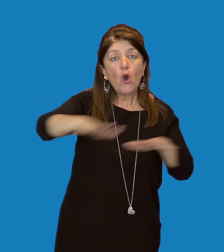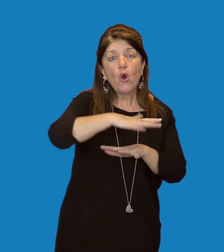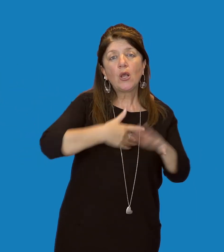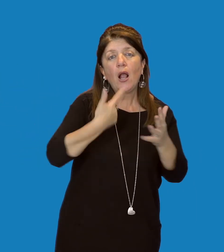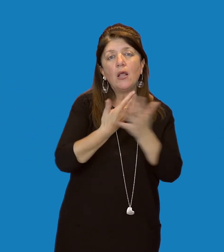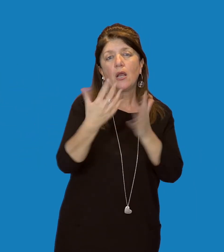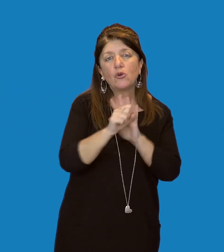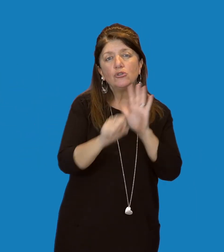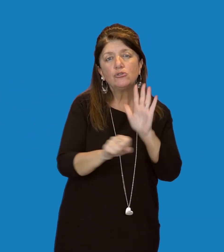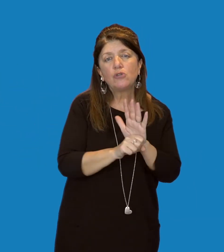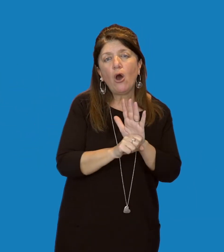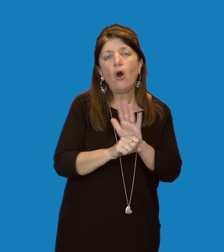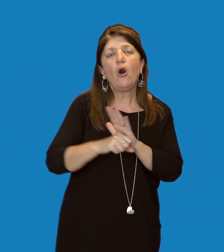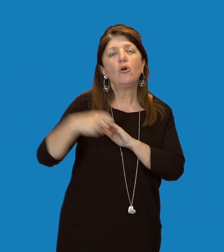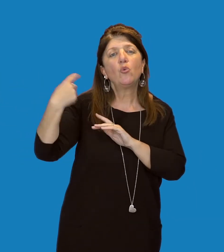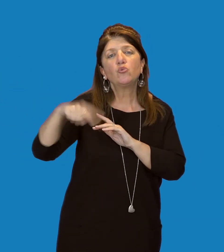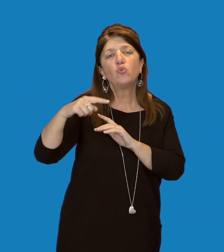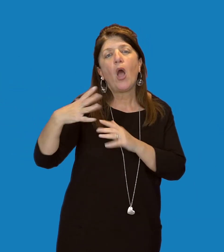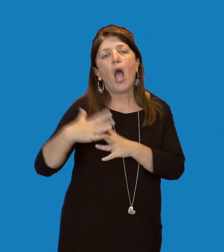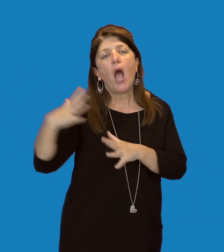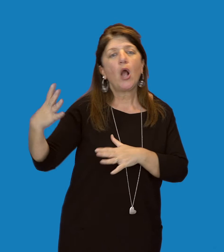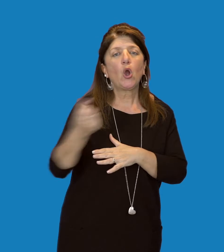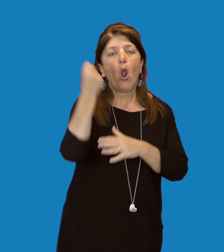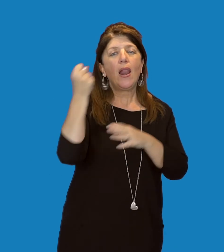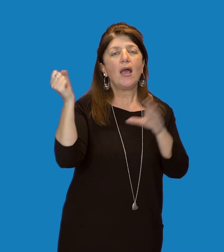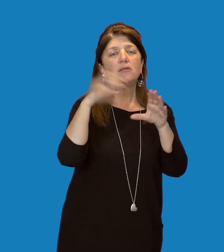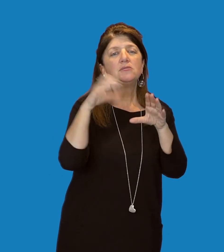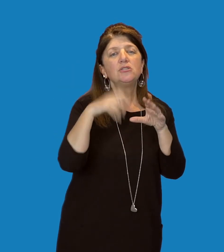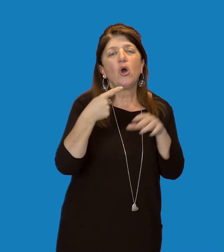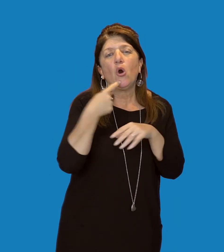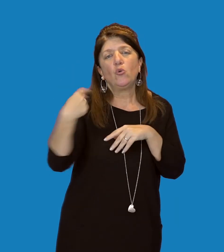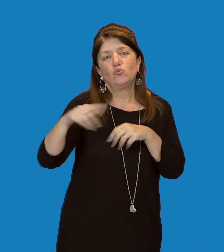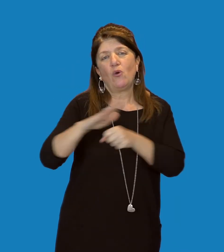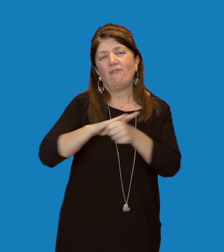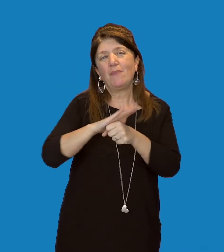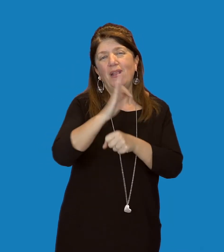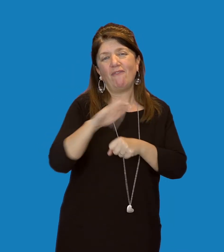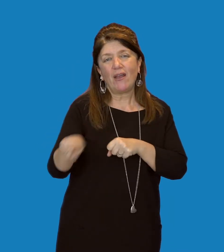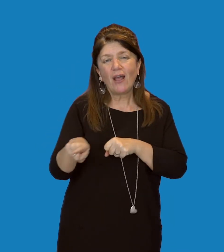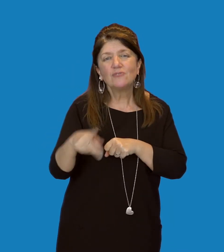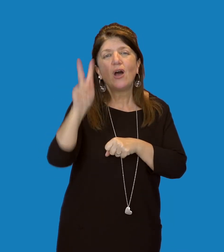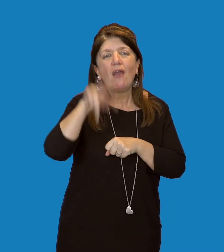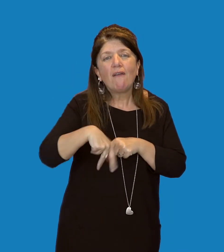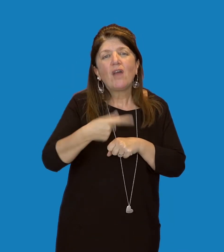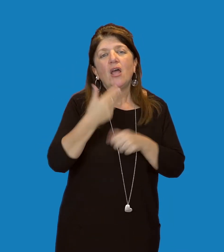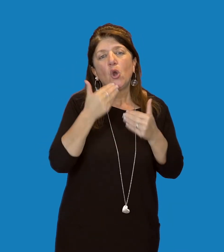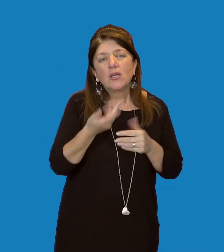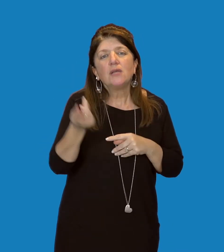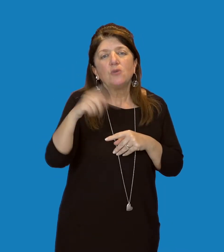storica, appartenuta originariamente alla famiglia faraggiana e costituita grazie anche all'apporto di